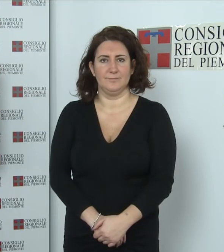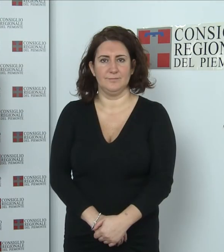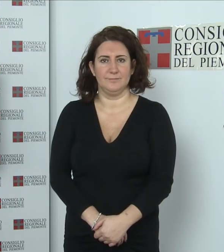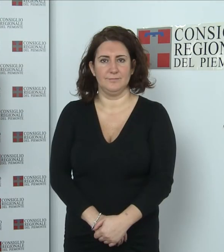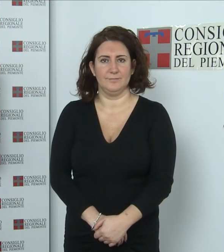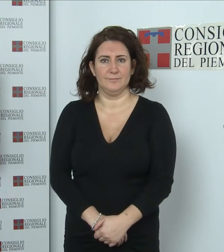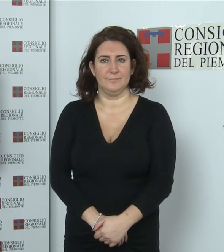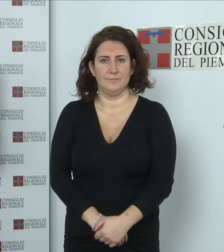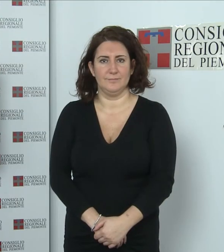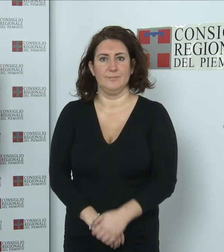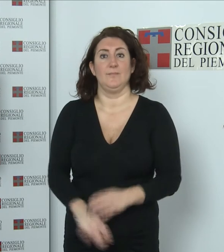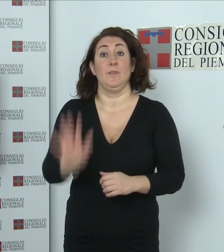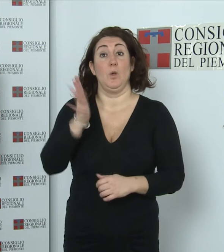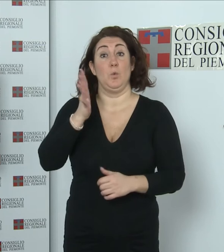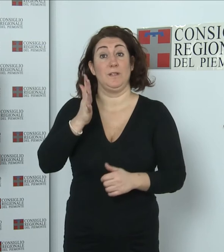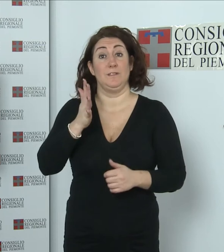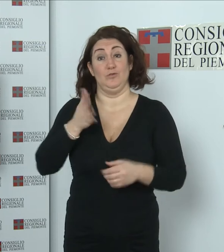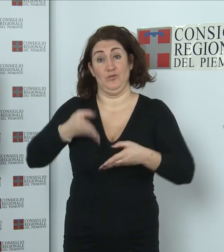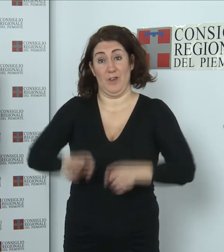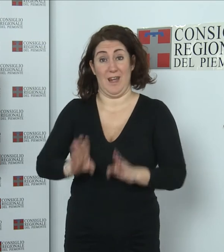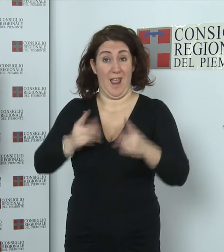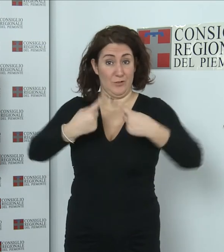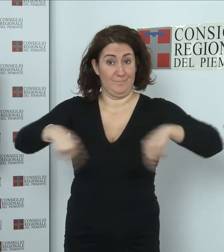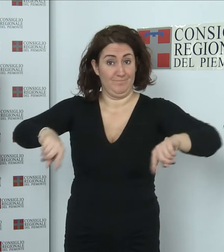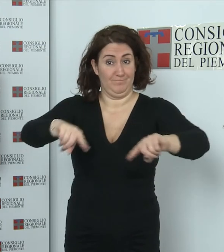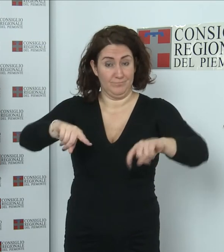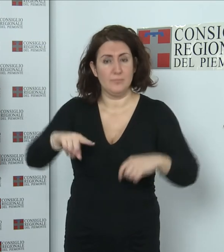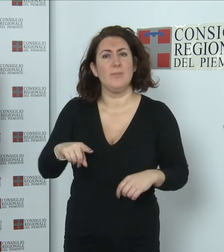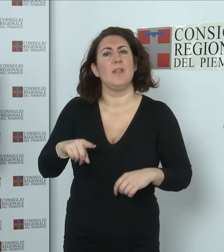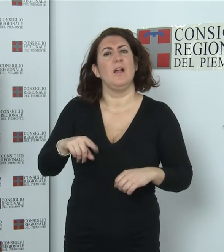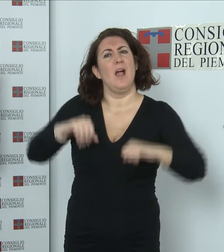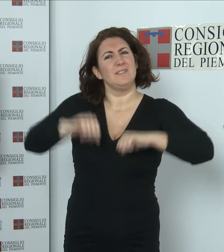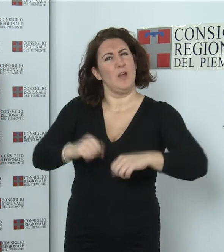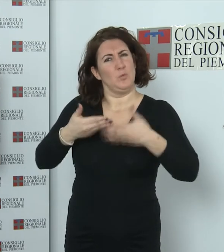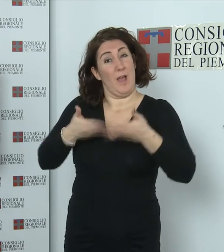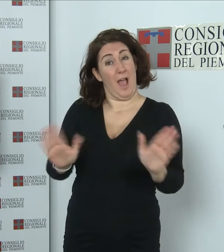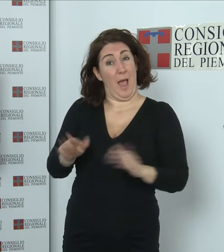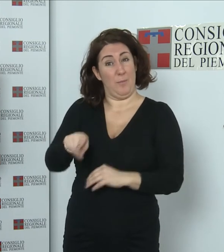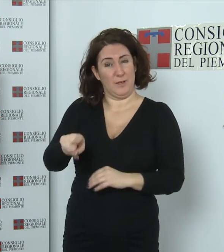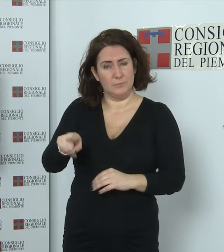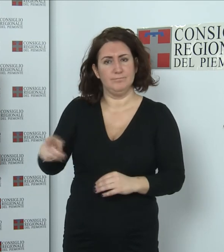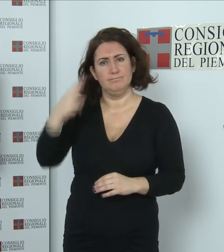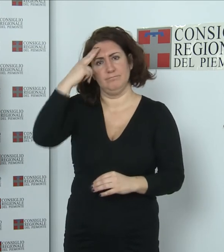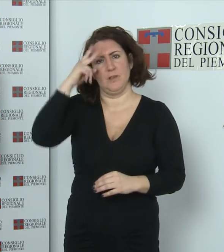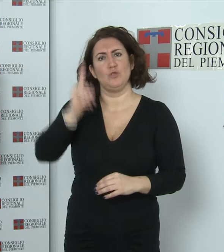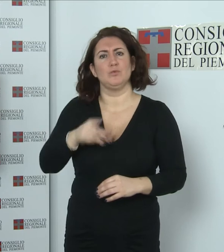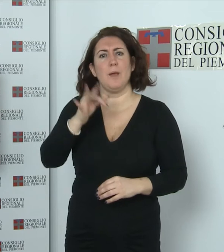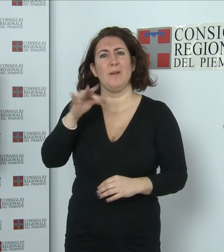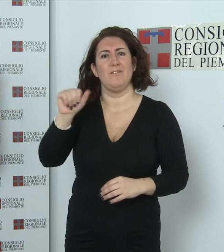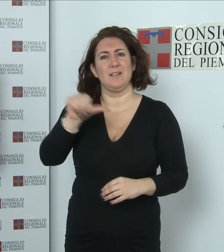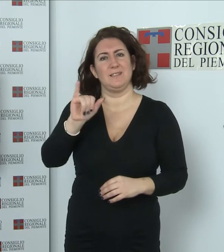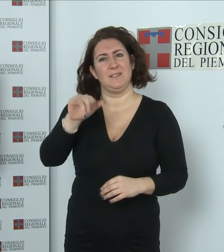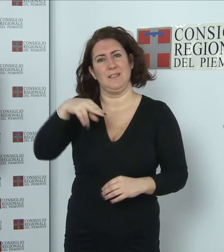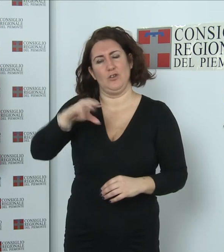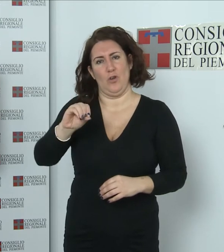La seduta del 15 gennaio In apertura di seduta il Consiglio regionale ha ricordato Giuseppe Fassino, consigliere della